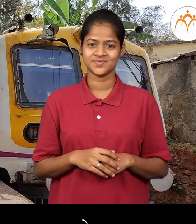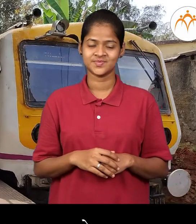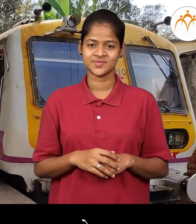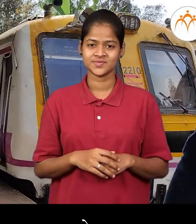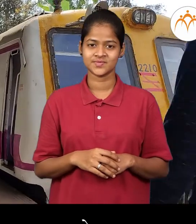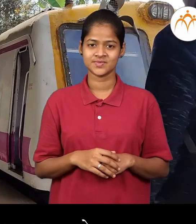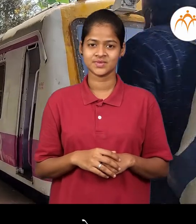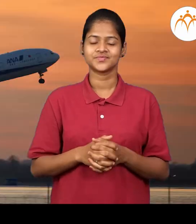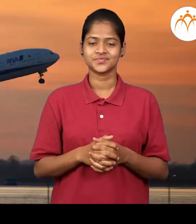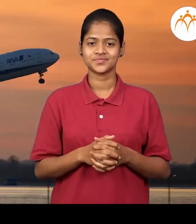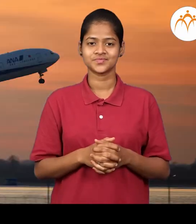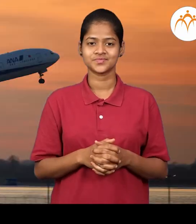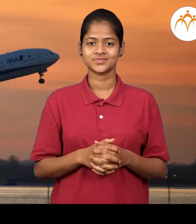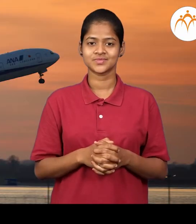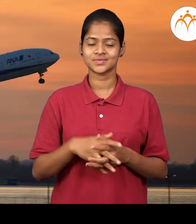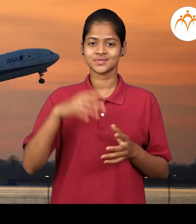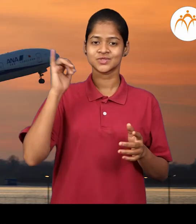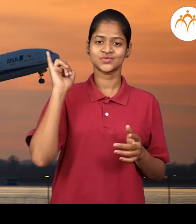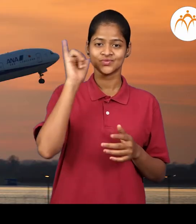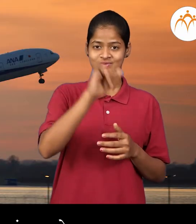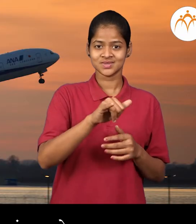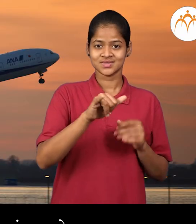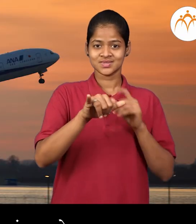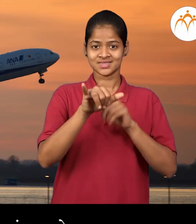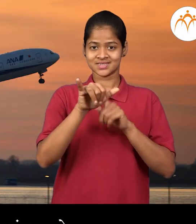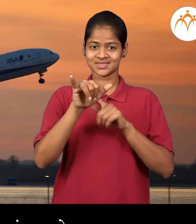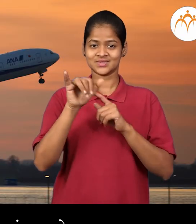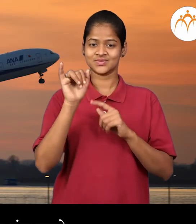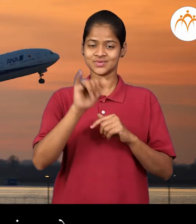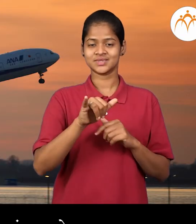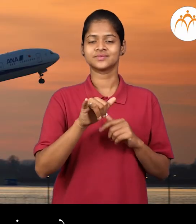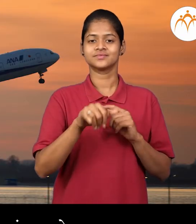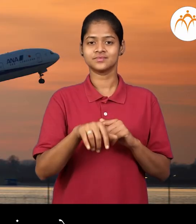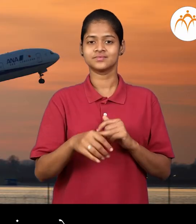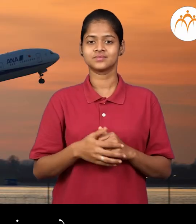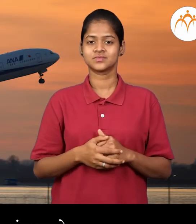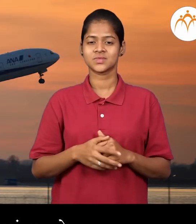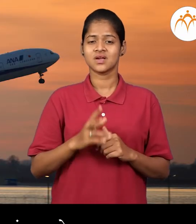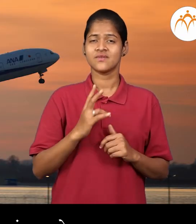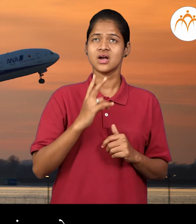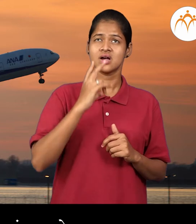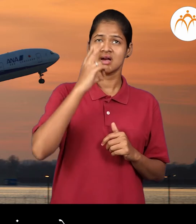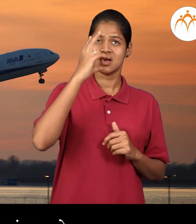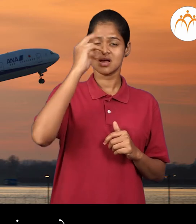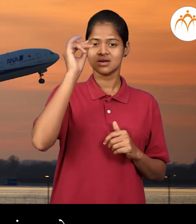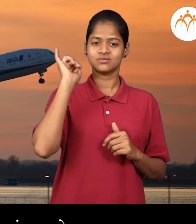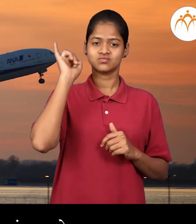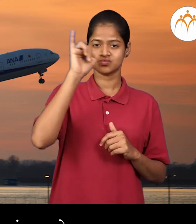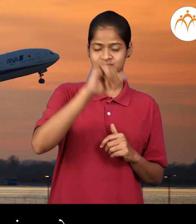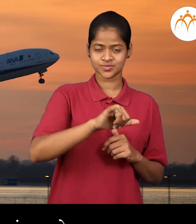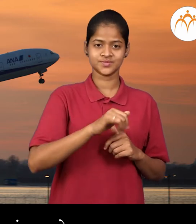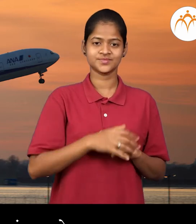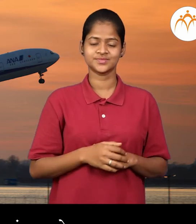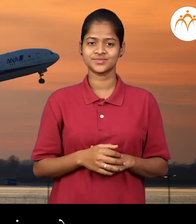विमान, विमान आकाशात उन्स उडते